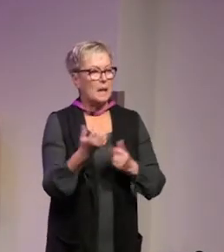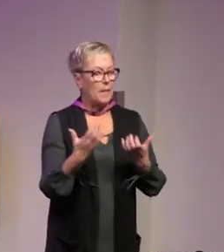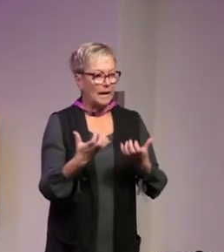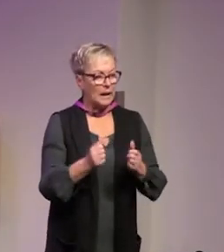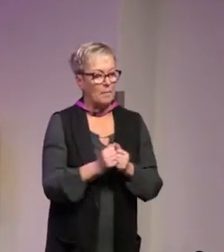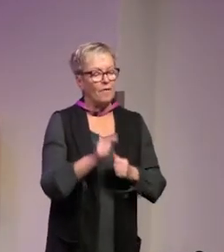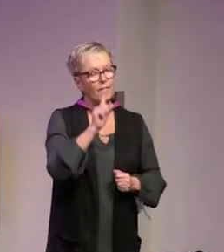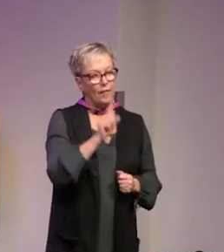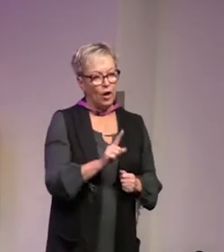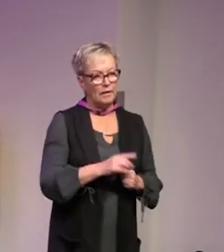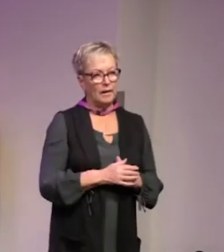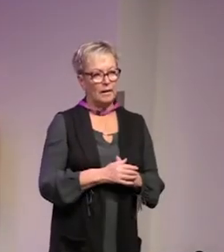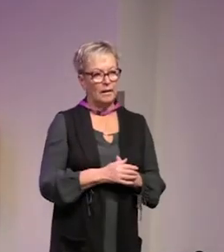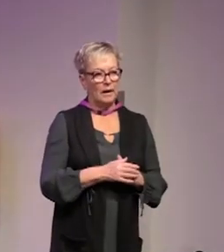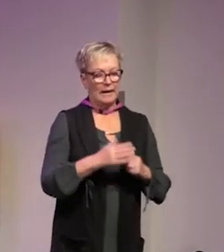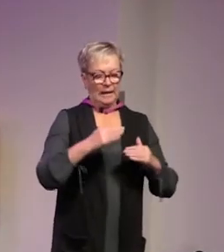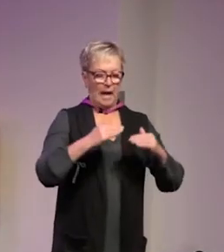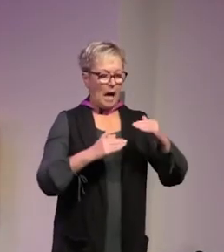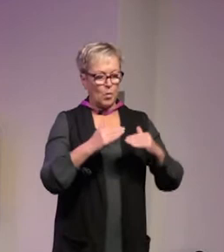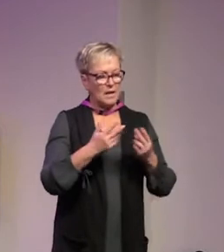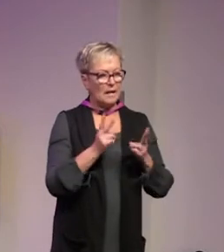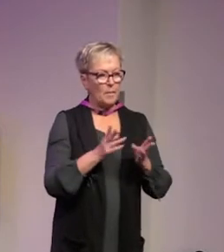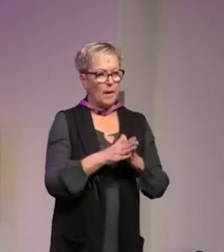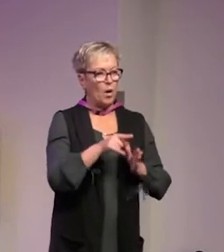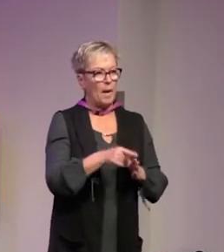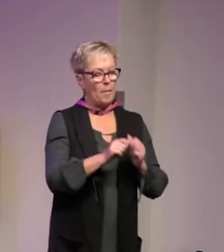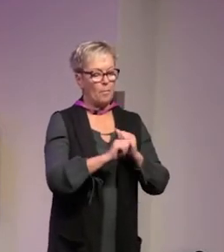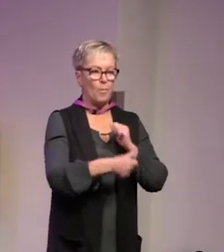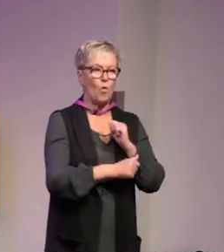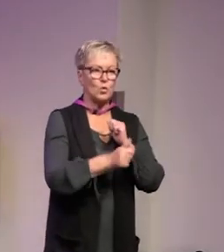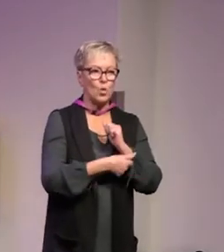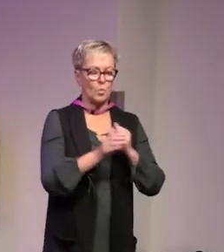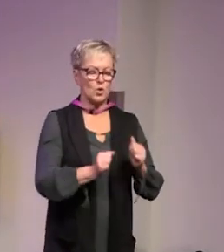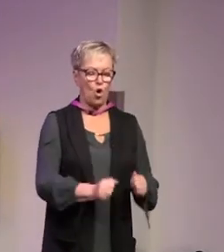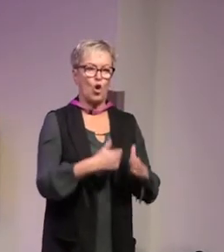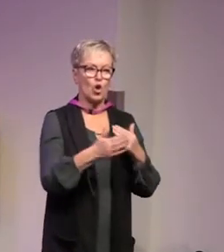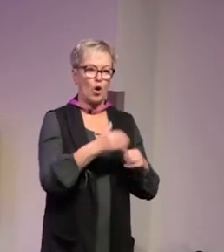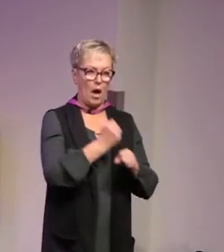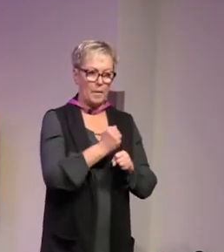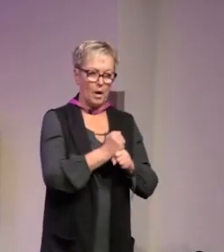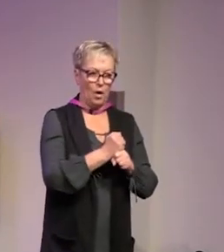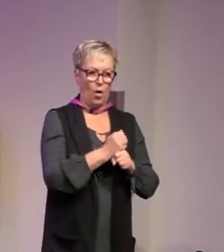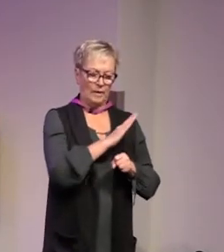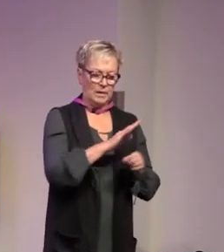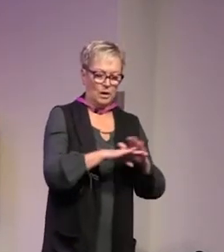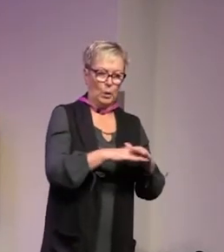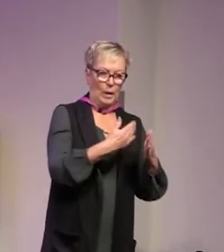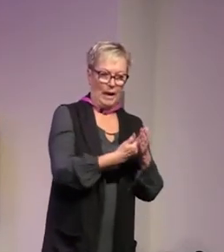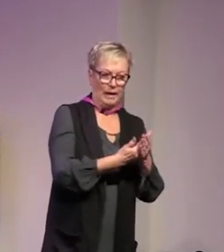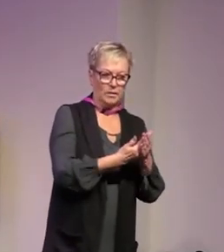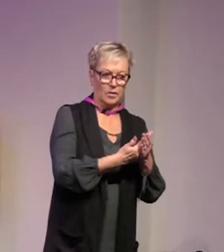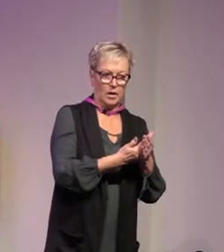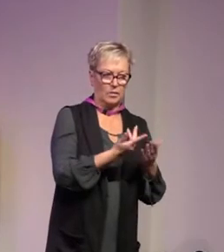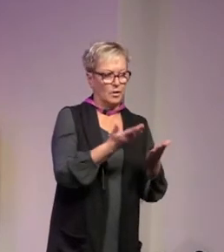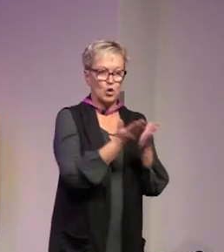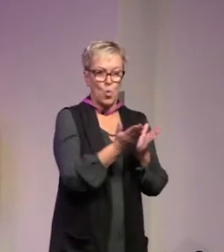praktiken men framförallt så kanske det inte harmoniserar överhuvudtaget med de här professionerna som ska göra arbetet och deras grundläggande